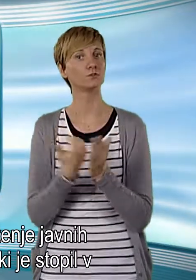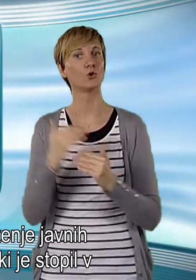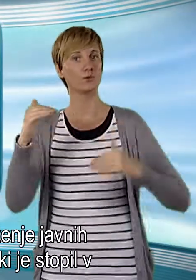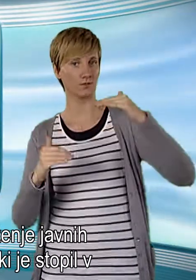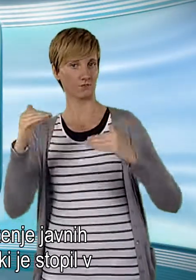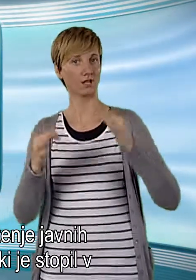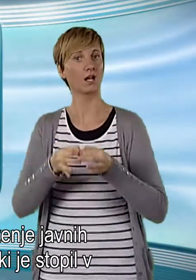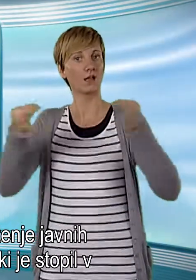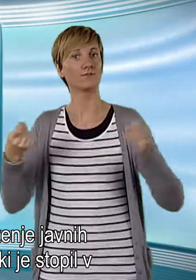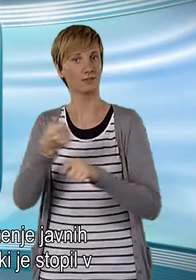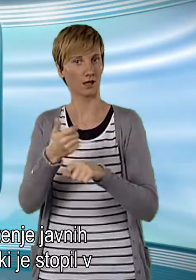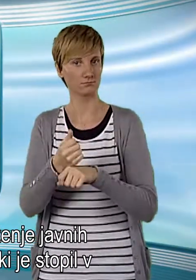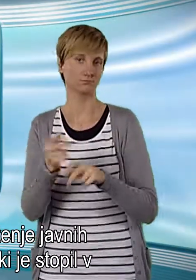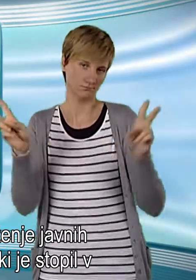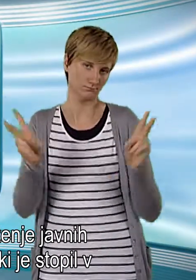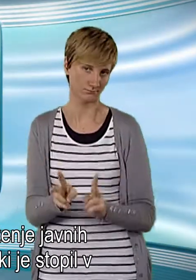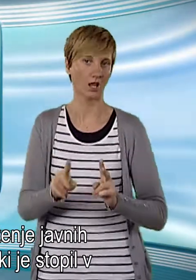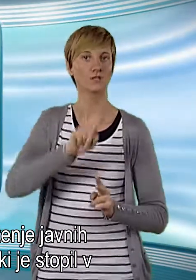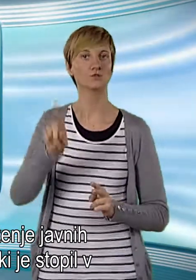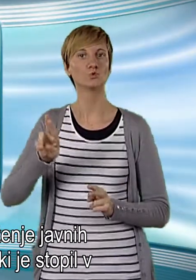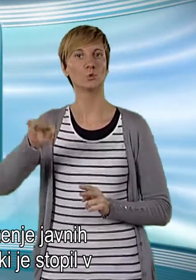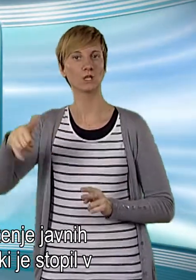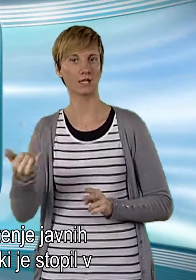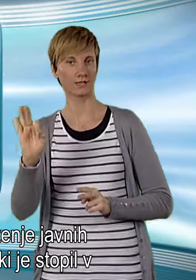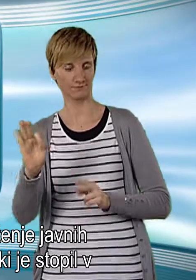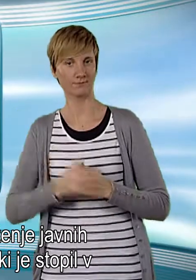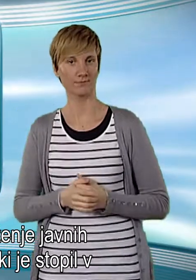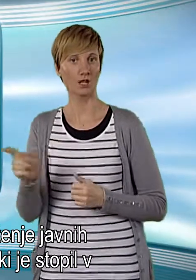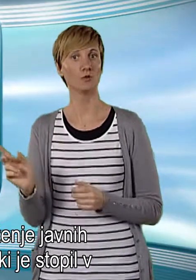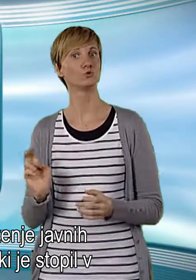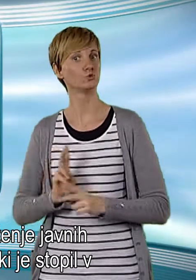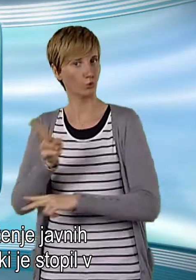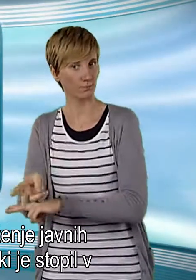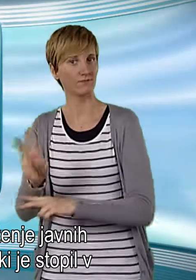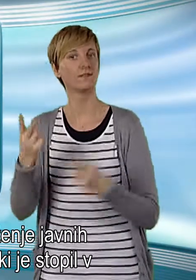krajše ZUIF, ki je začel veljati 31. maja letos.